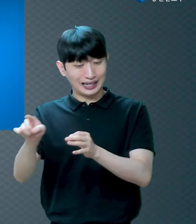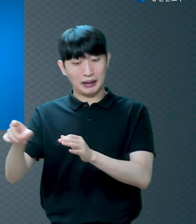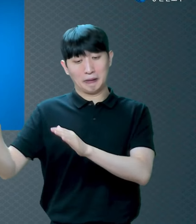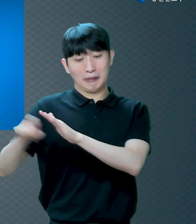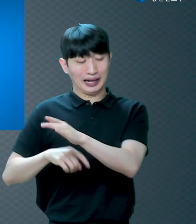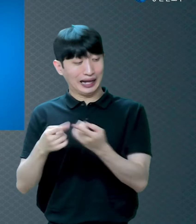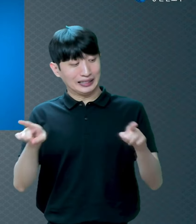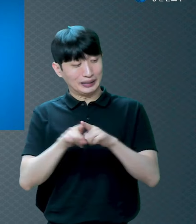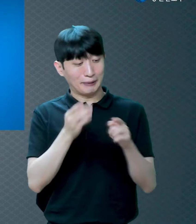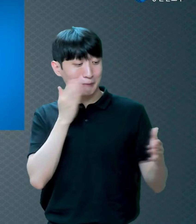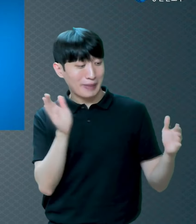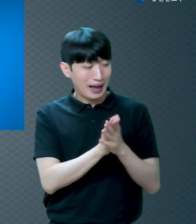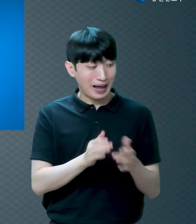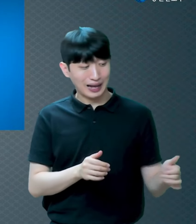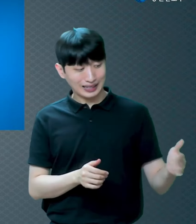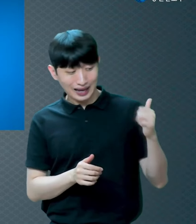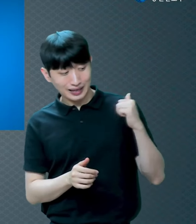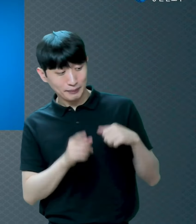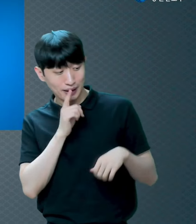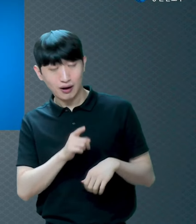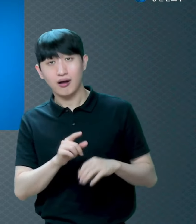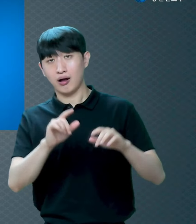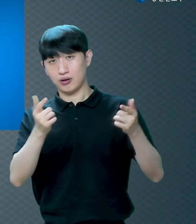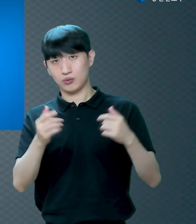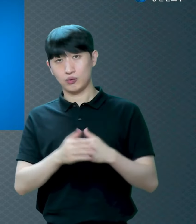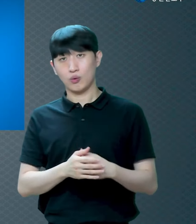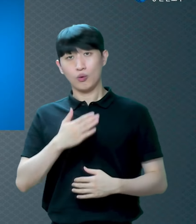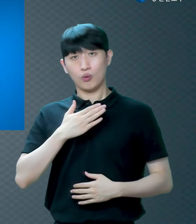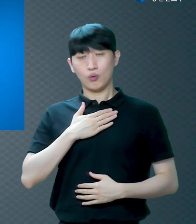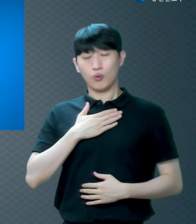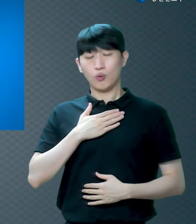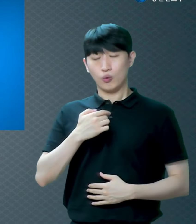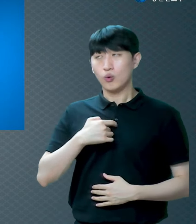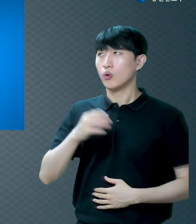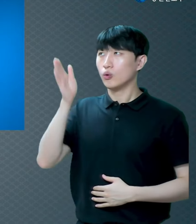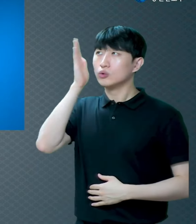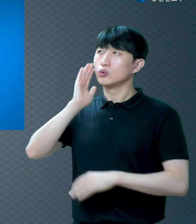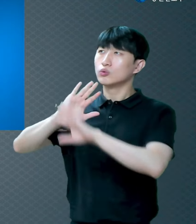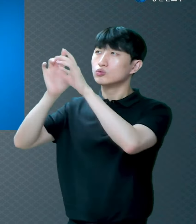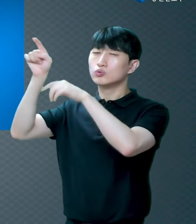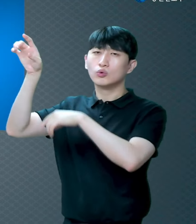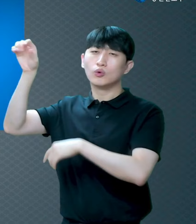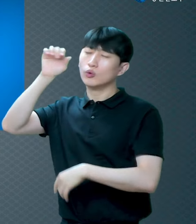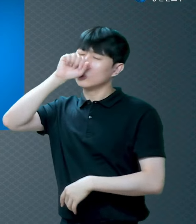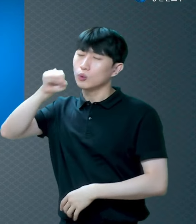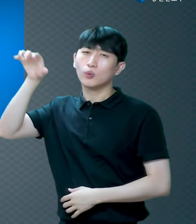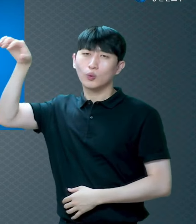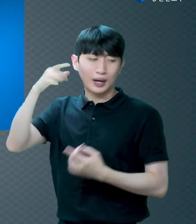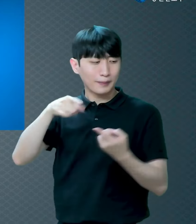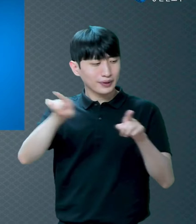같이 가자 그러는데 왜 그렇게 싫어해요? 참 놀라워요